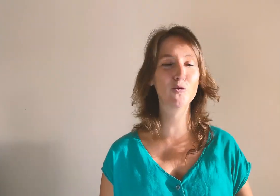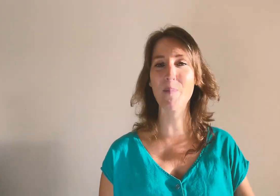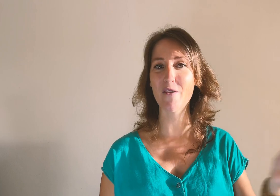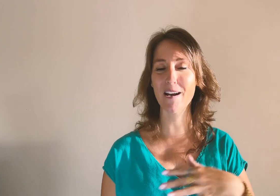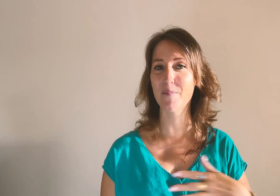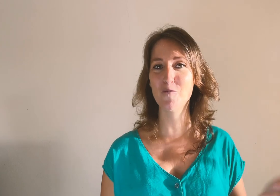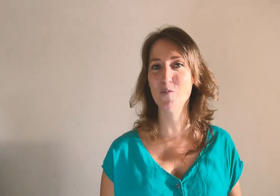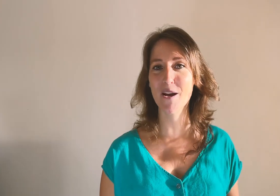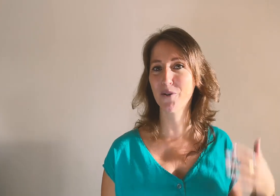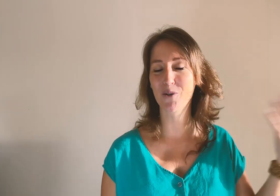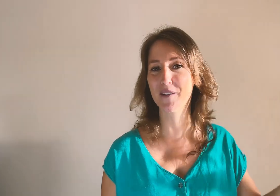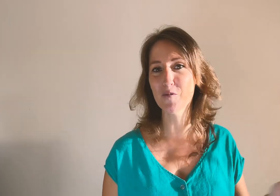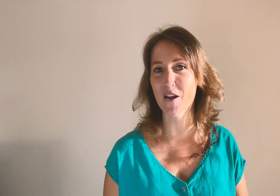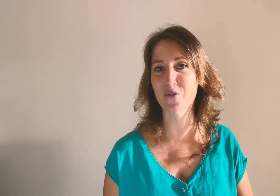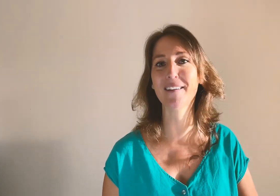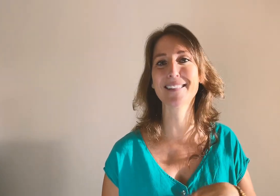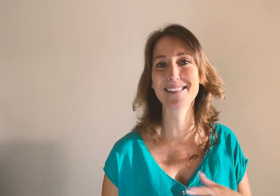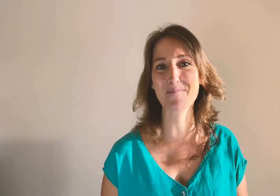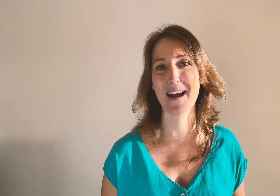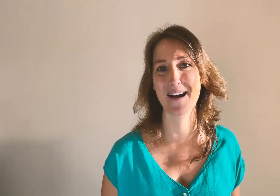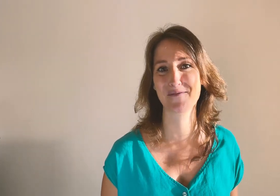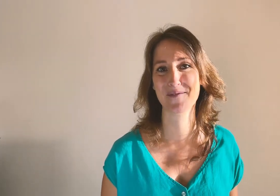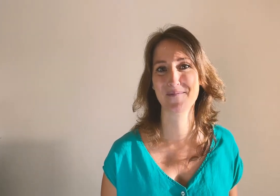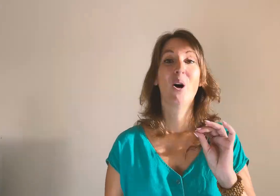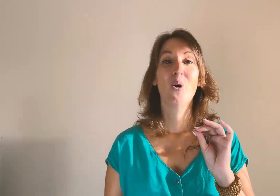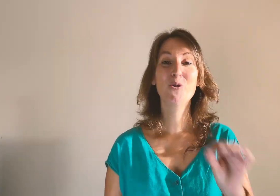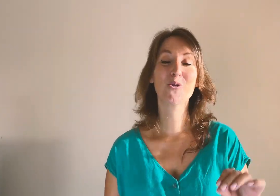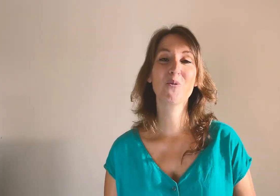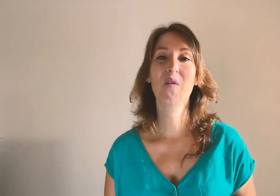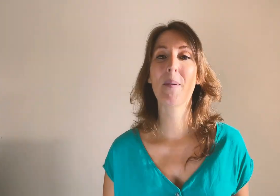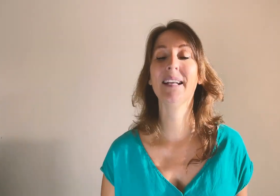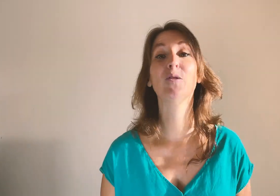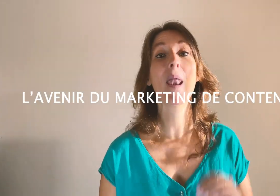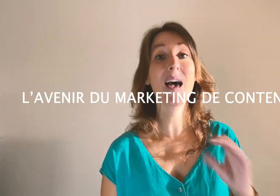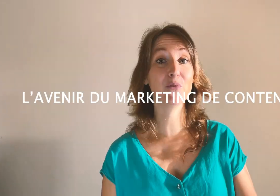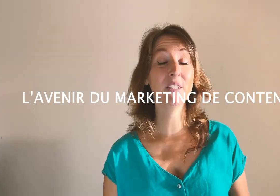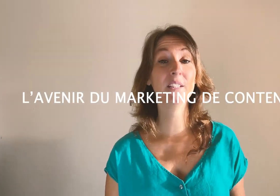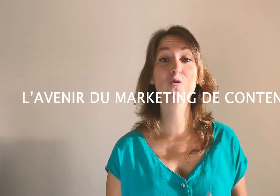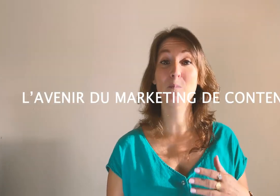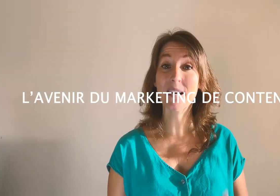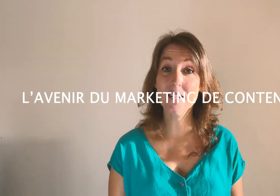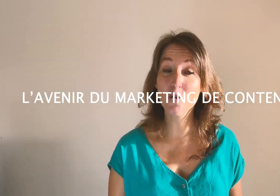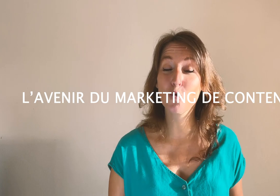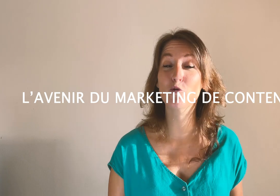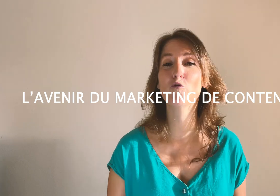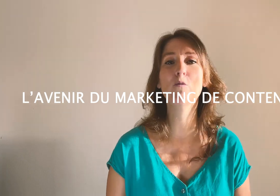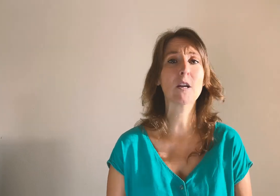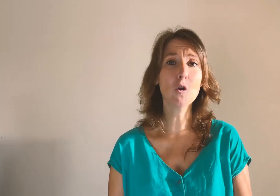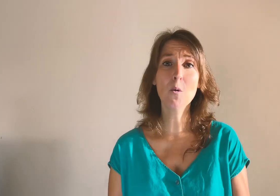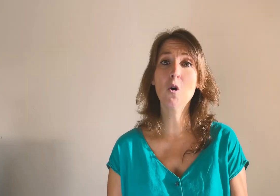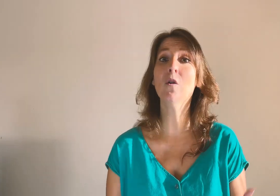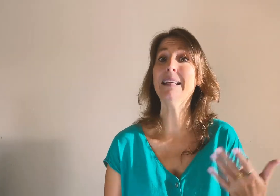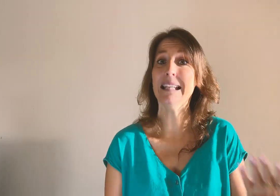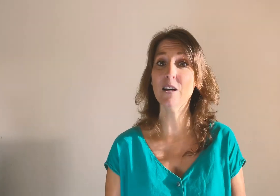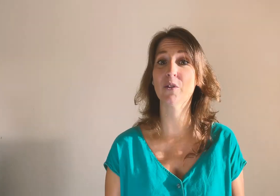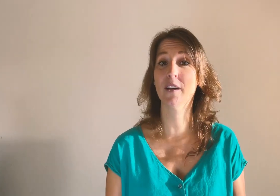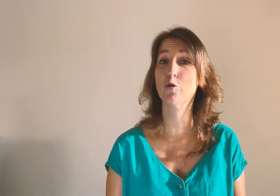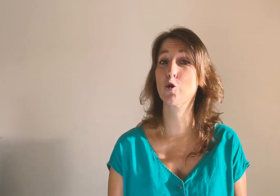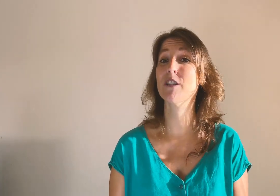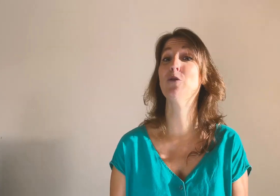je ne pas avoir la même lumière entre le début et la fin, c'est pas grave. Aujourd'hui, on va parler de l'avenir du marketing de contenu et comment il est en train de changer de